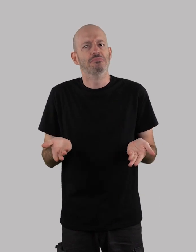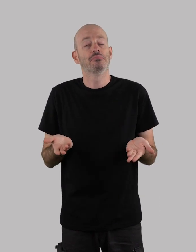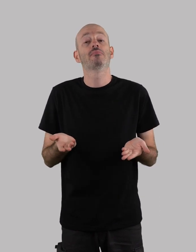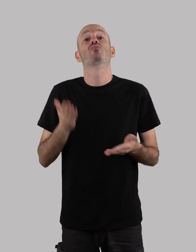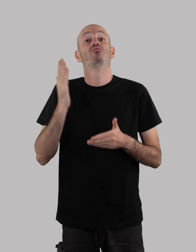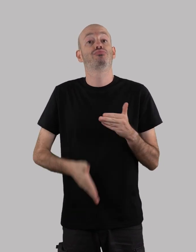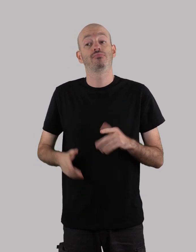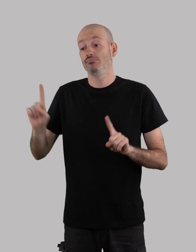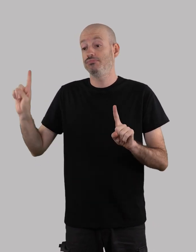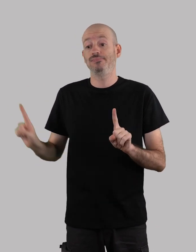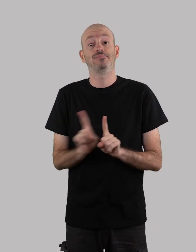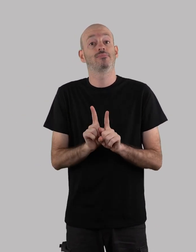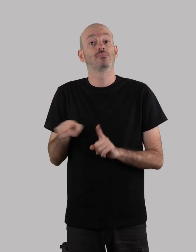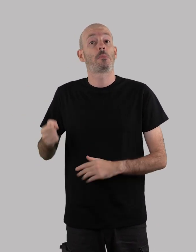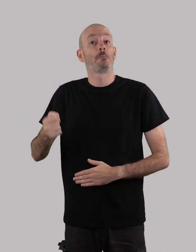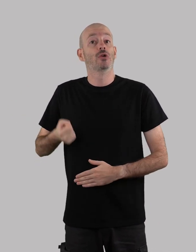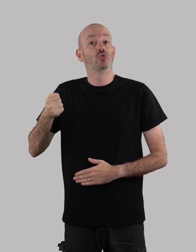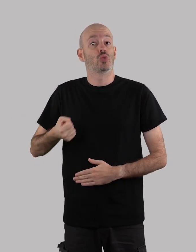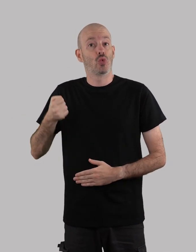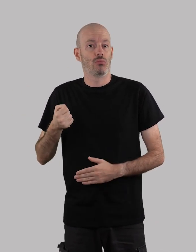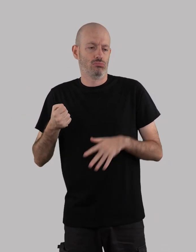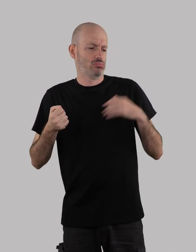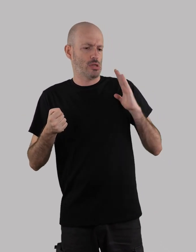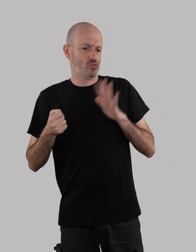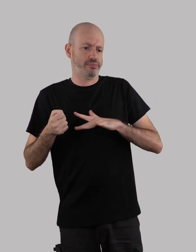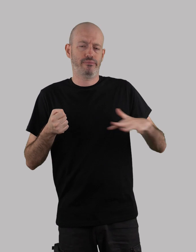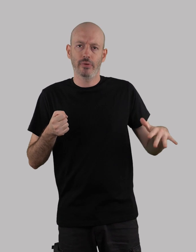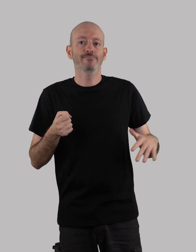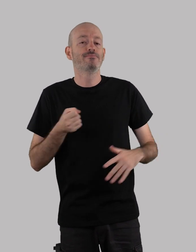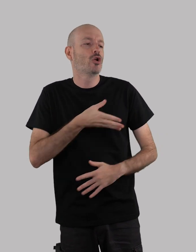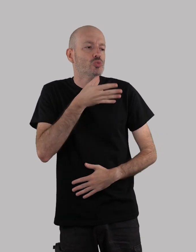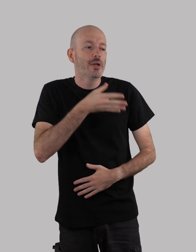Até que chegou um pastor junto do exército e explicou o mistério.